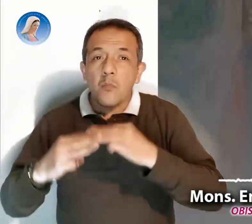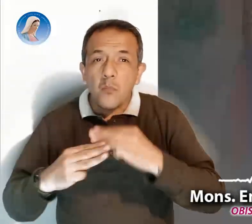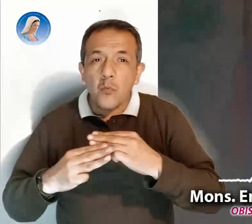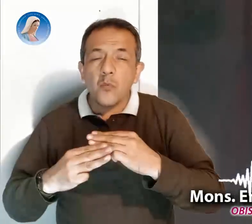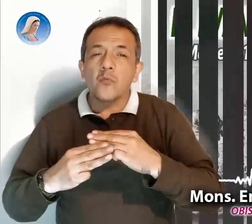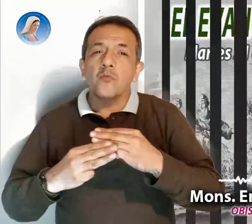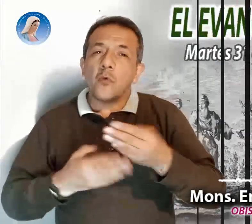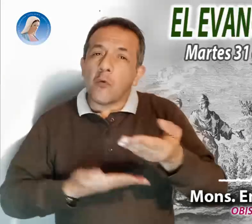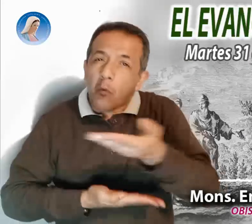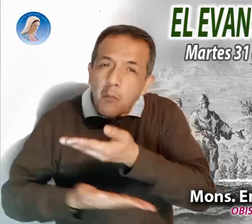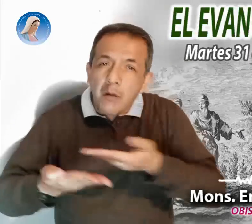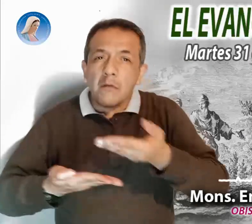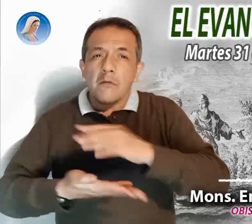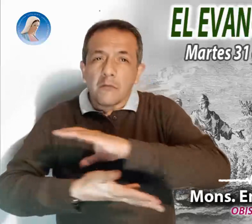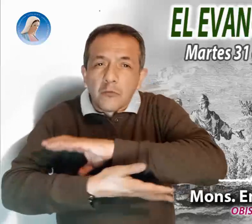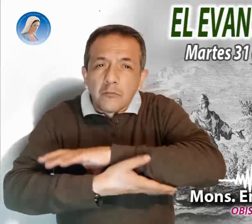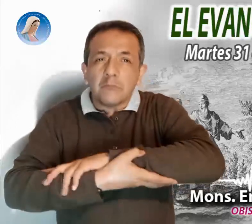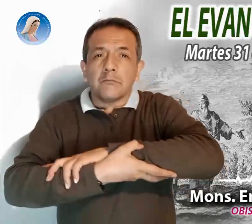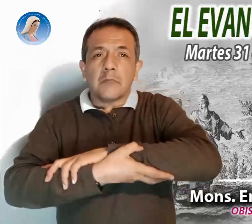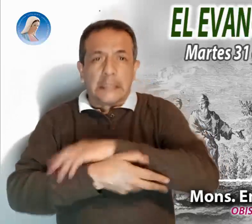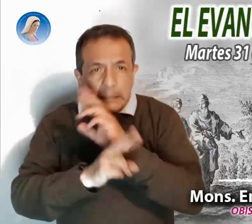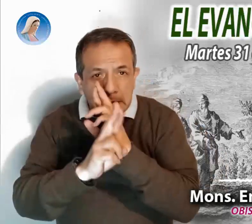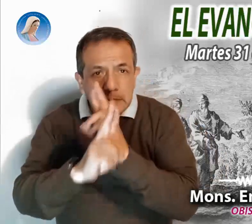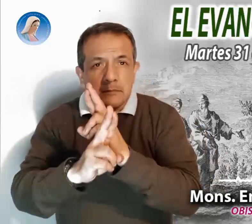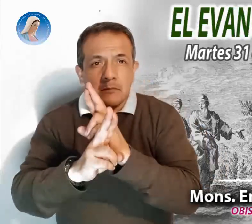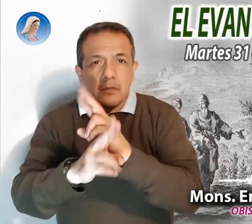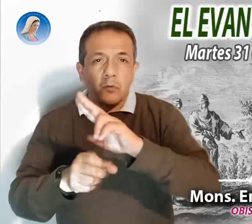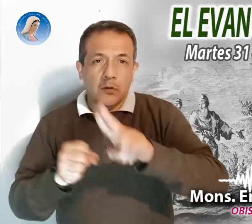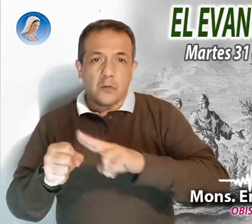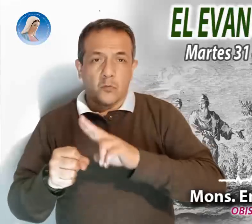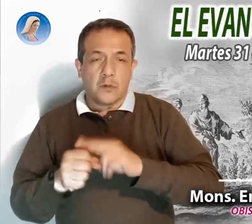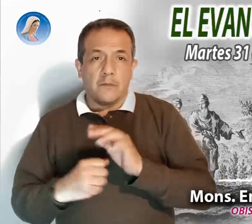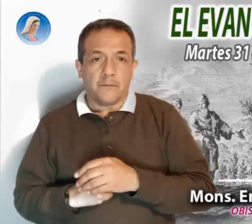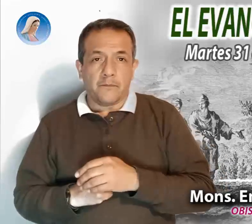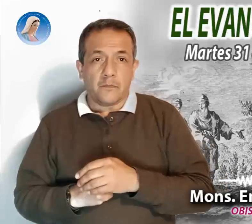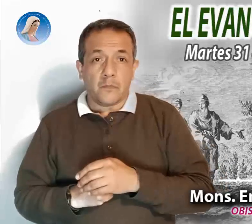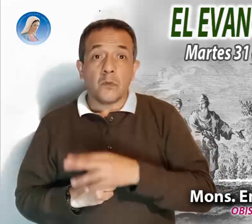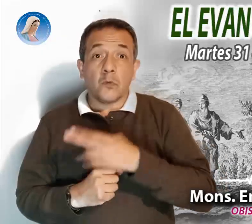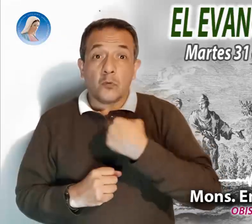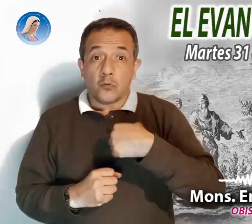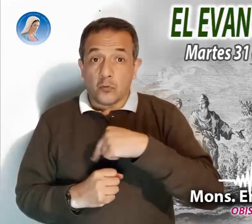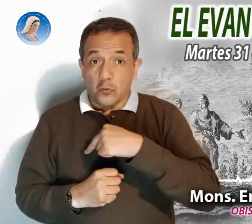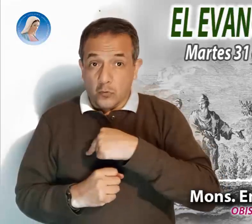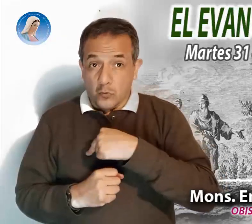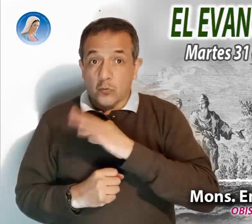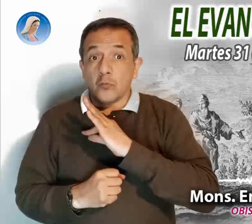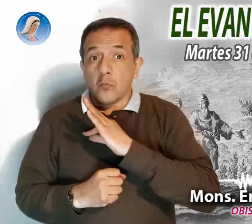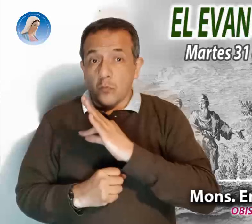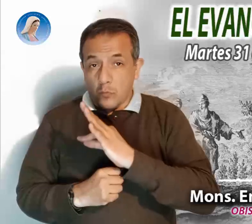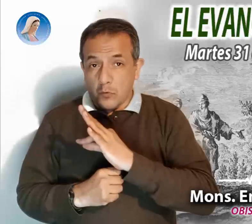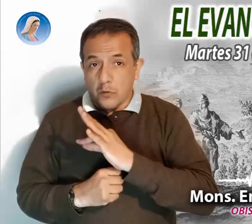más compartido y con más respeto a la naturaleza. Nuestras pequeñas acciones,